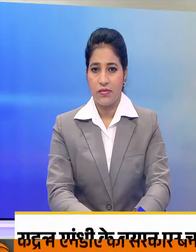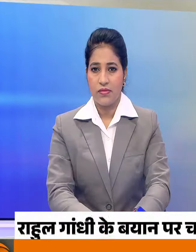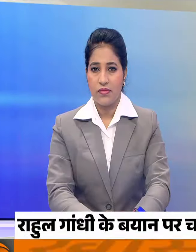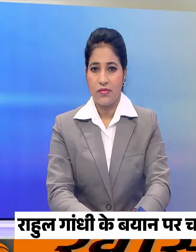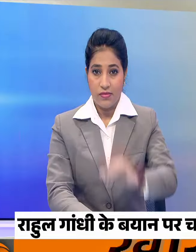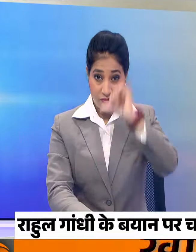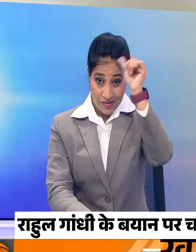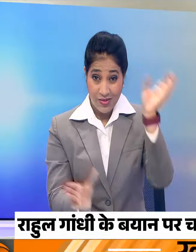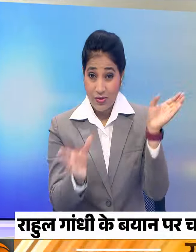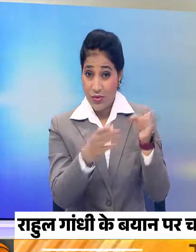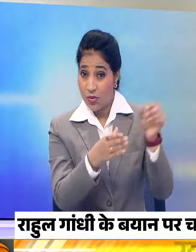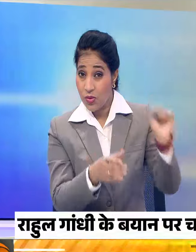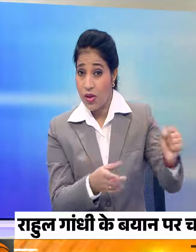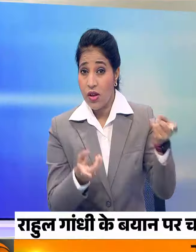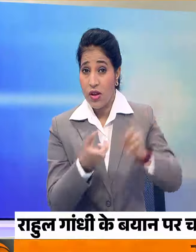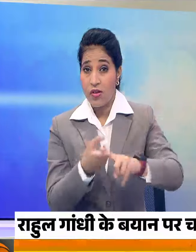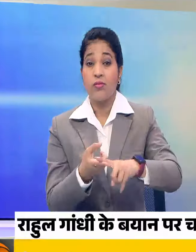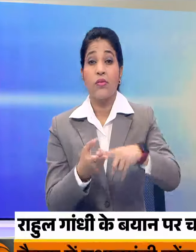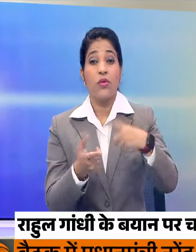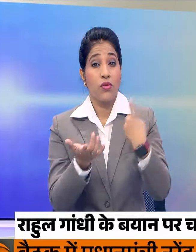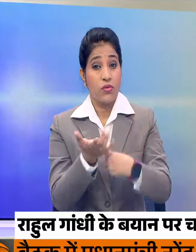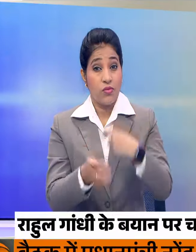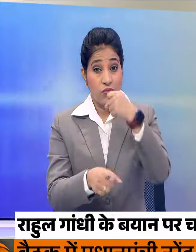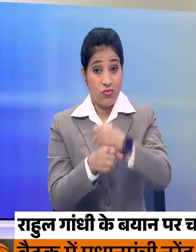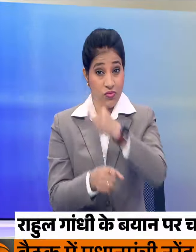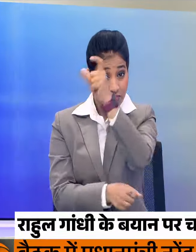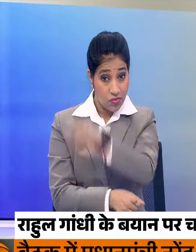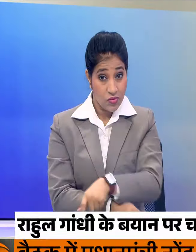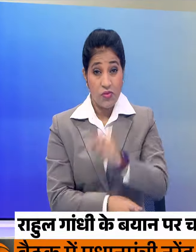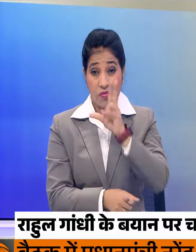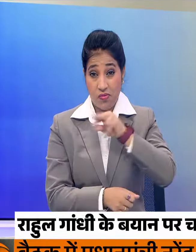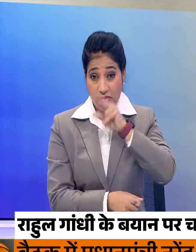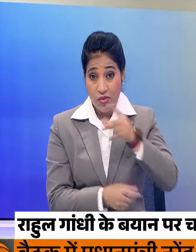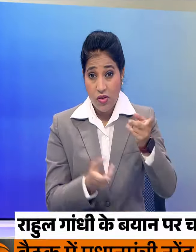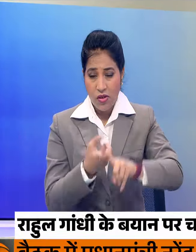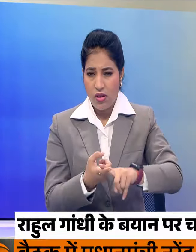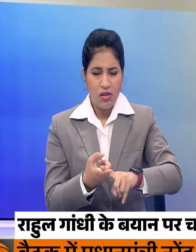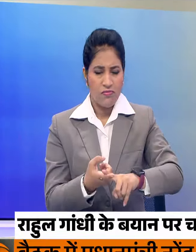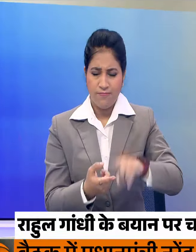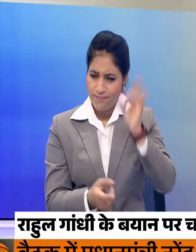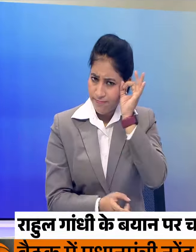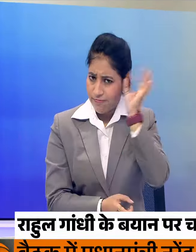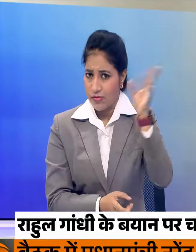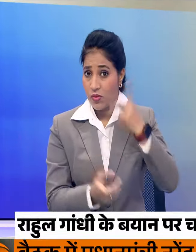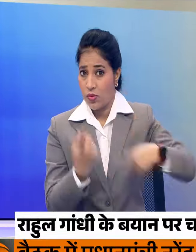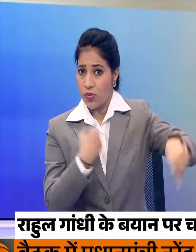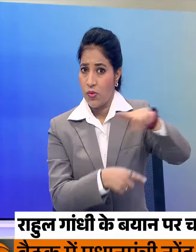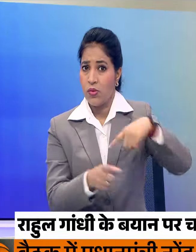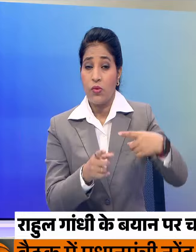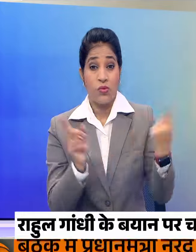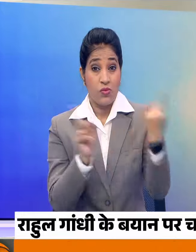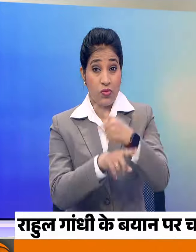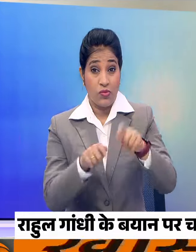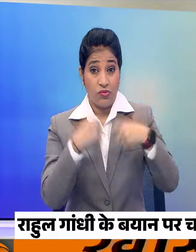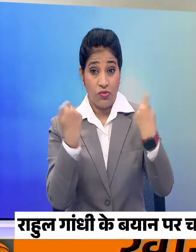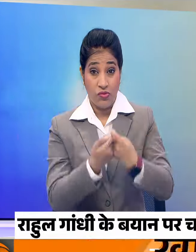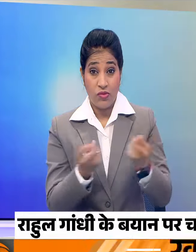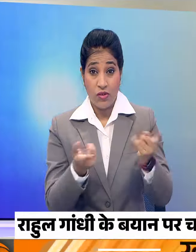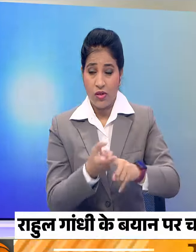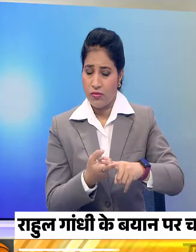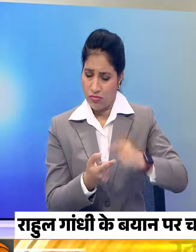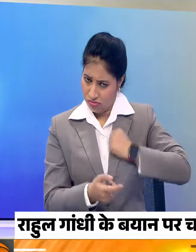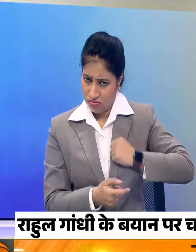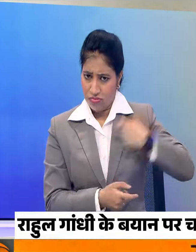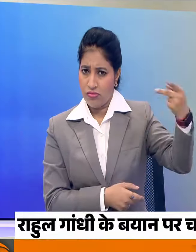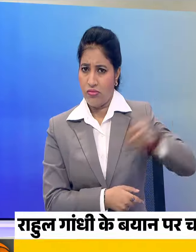हिंदू को लेकर नेता प्रधिपक्ष राहुल गांधी के बयान पर चड़ा सियासी पारा, सत्ता पक्षने की माफी की मांग,